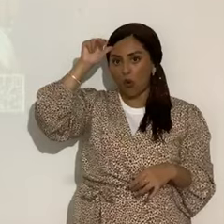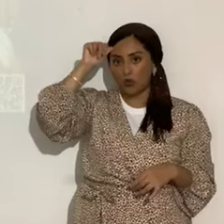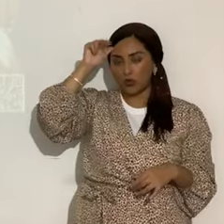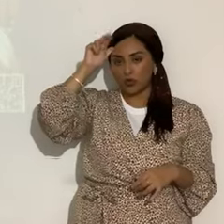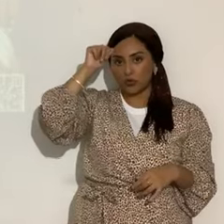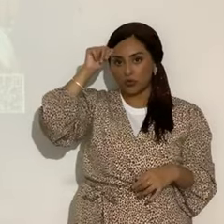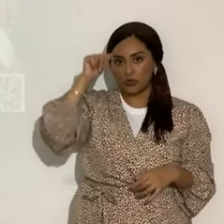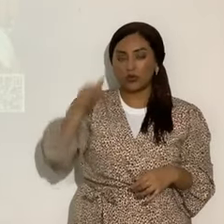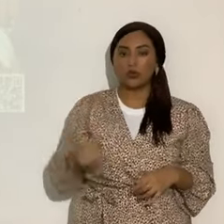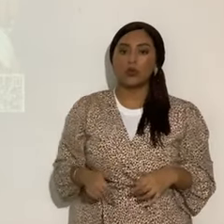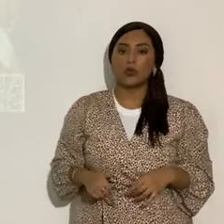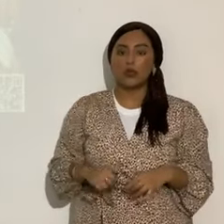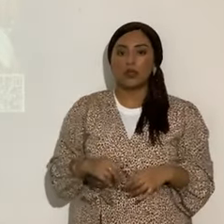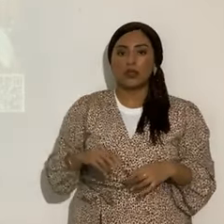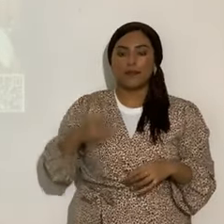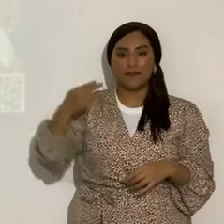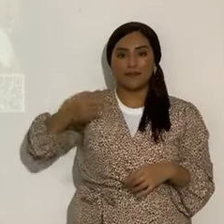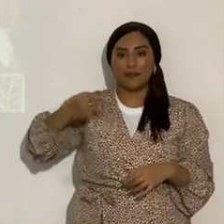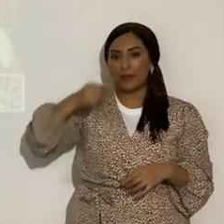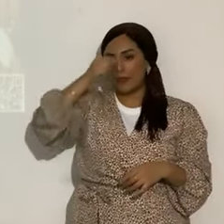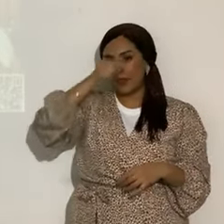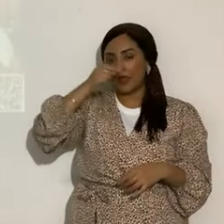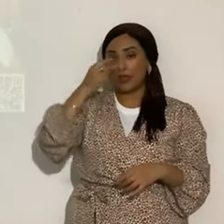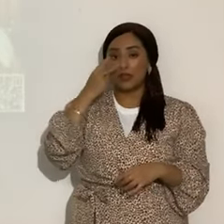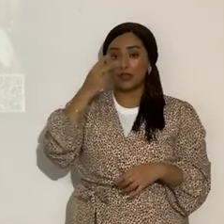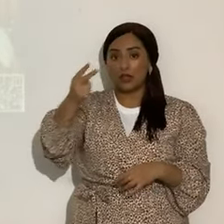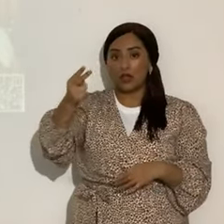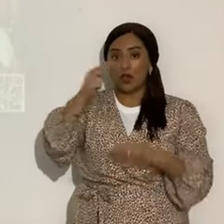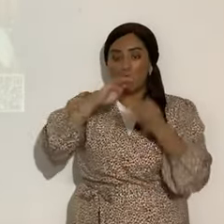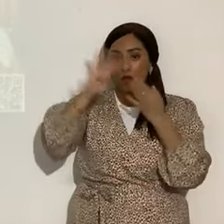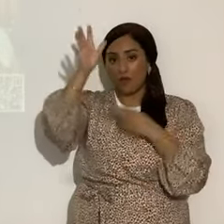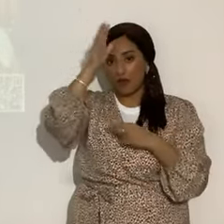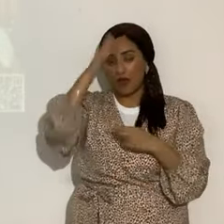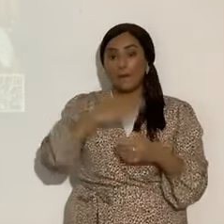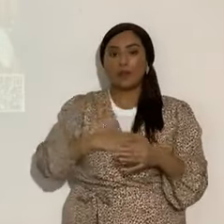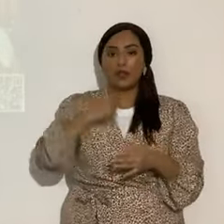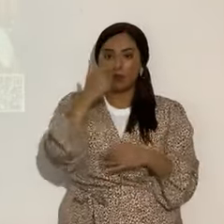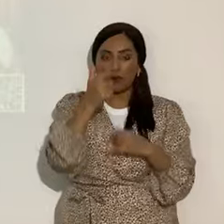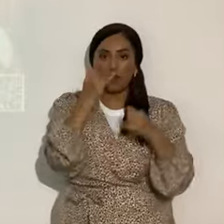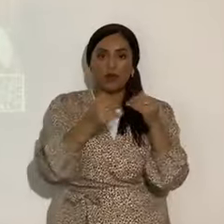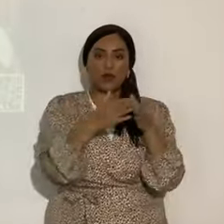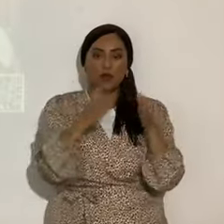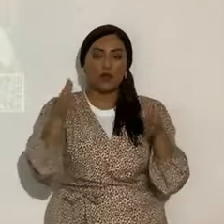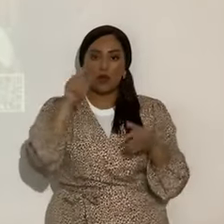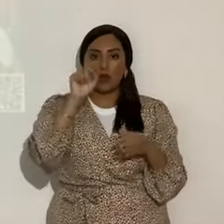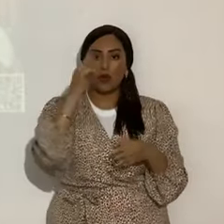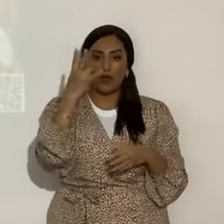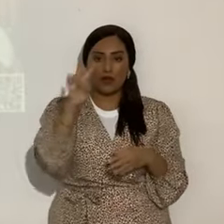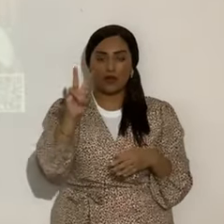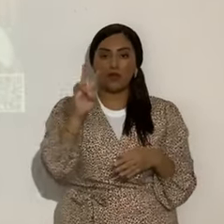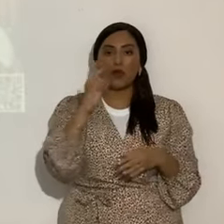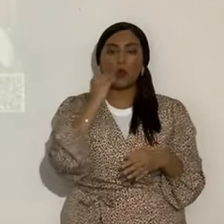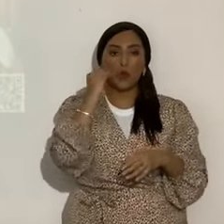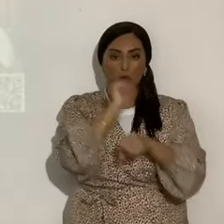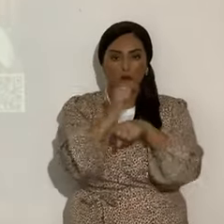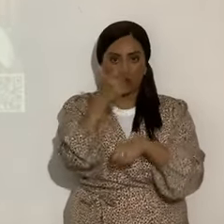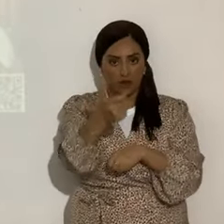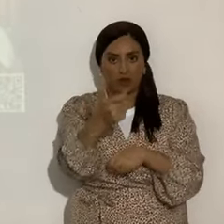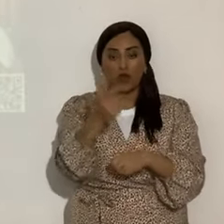Es la mitología griega, pero vamos a ver que el Eterno, por eso recta final 117 es de tarea, el Eterno utiliza muchas veces lo que